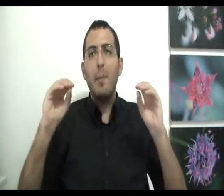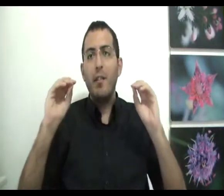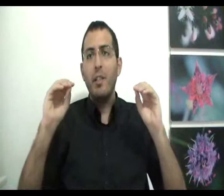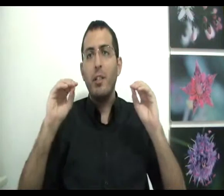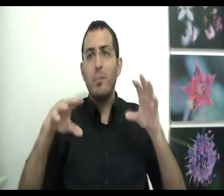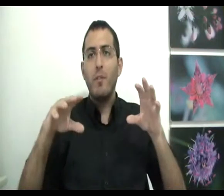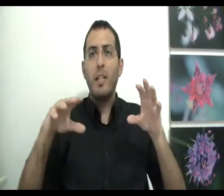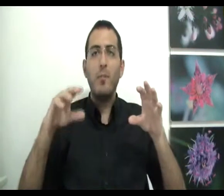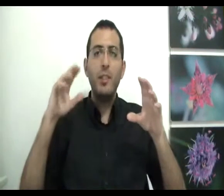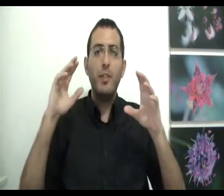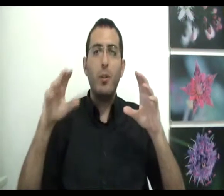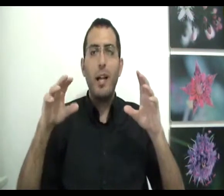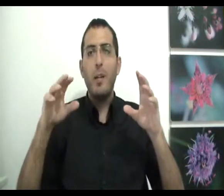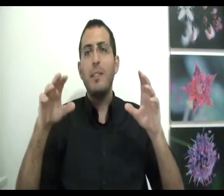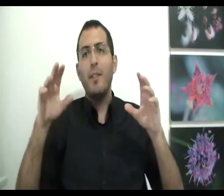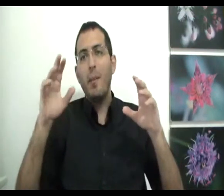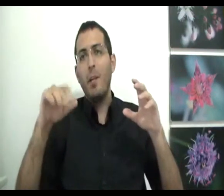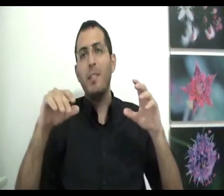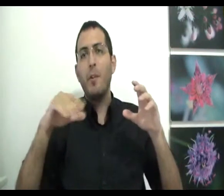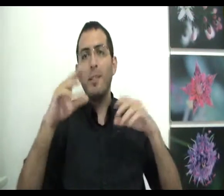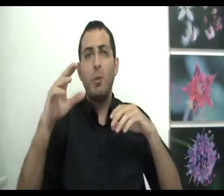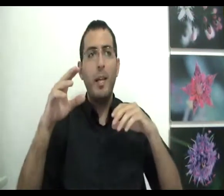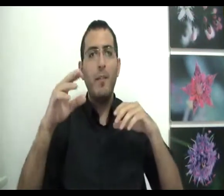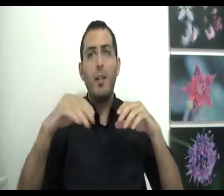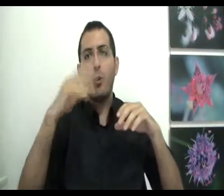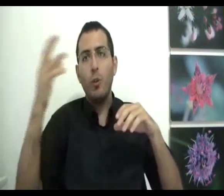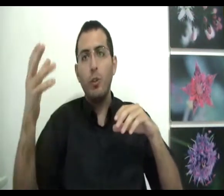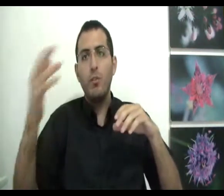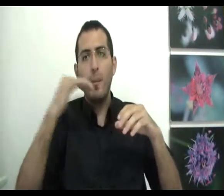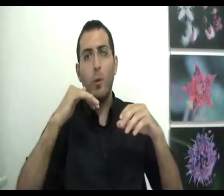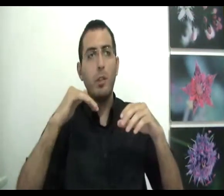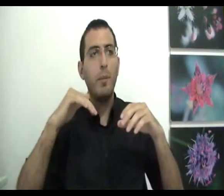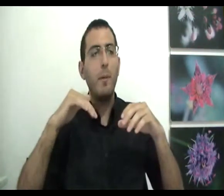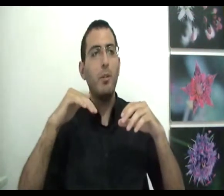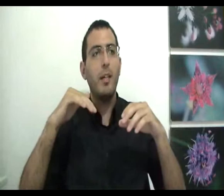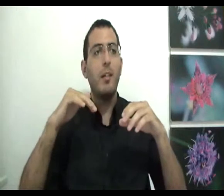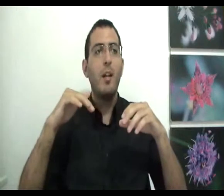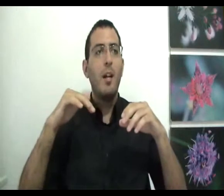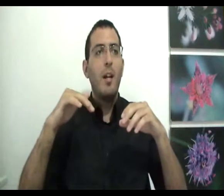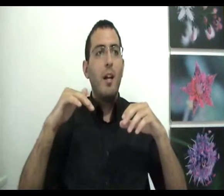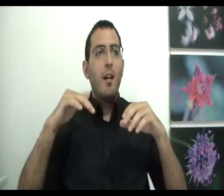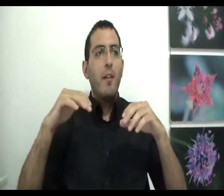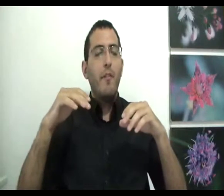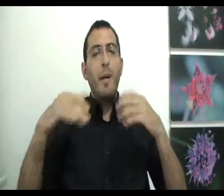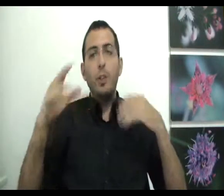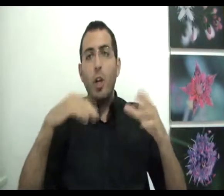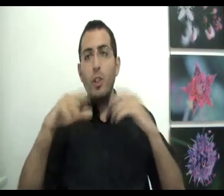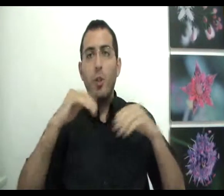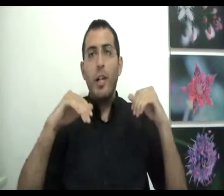להבין את עצמו וכמובן שאפשר עוד להעריך בזה ולהעמיק בזה למה זה אומר ואיך כל קושי נובע מהקוש הפנימי יותר ומה השורש של כל